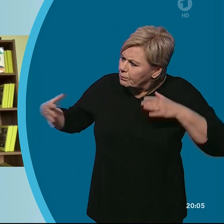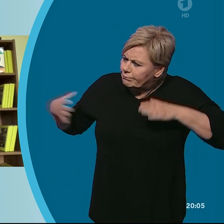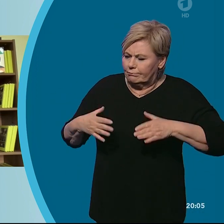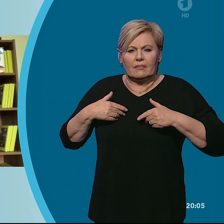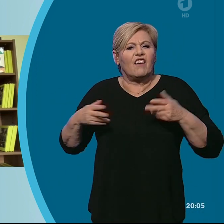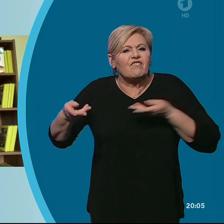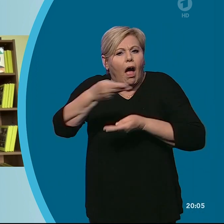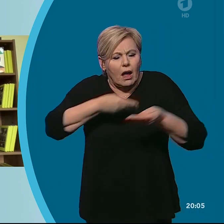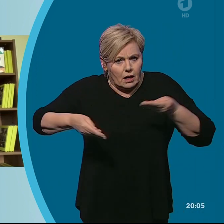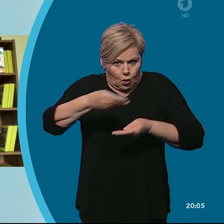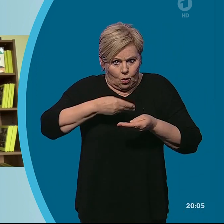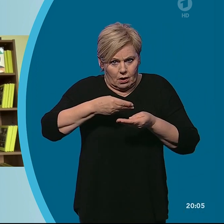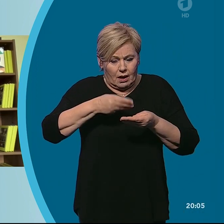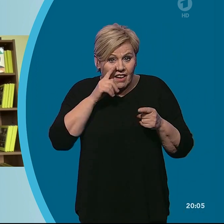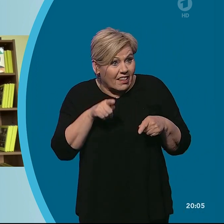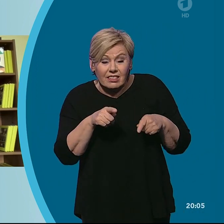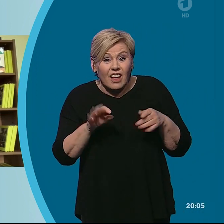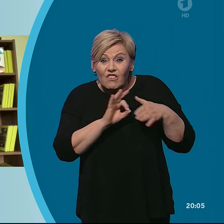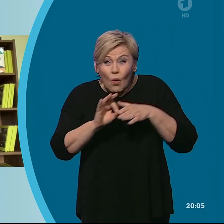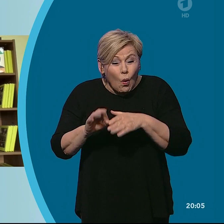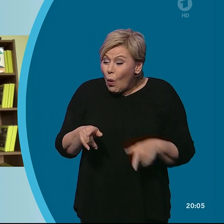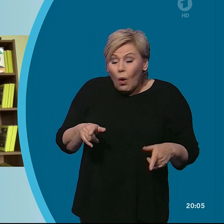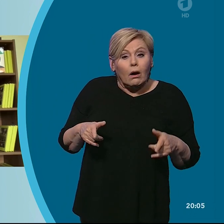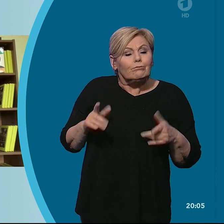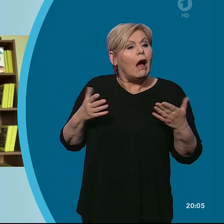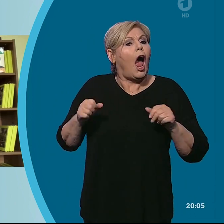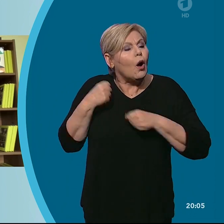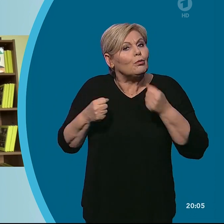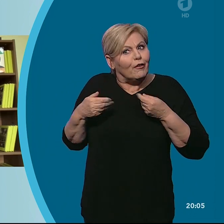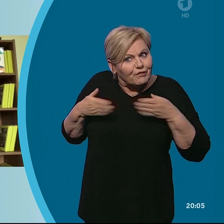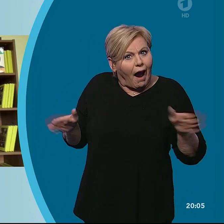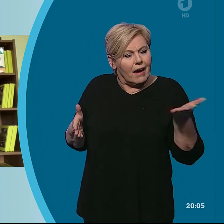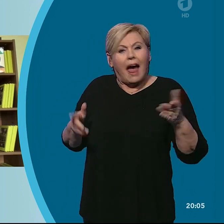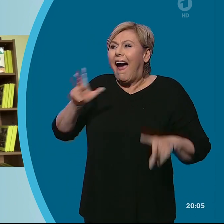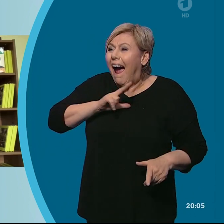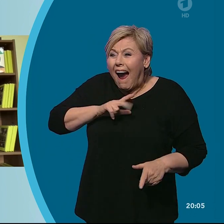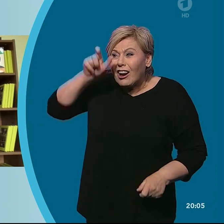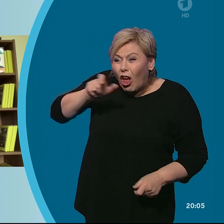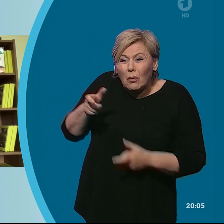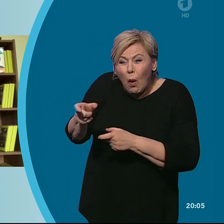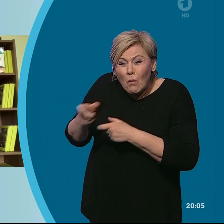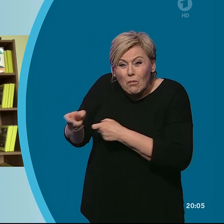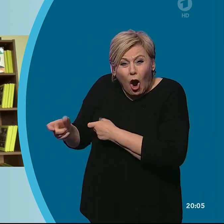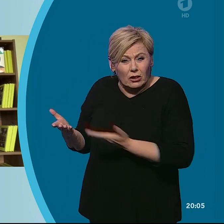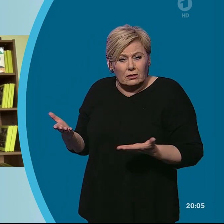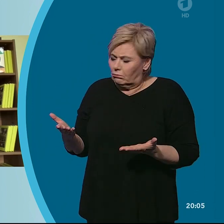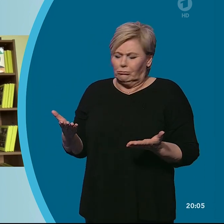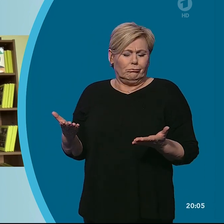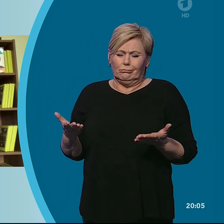zu kommen. Wenn sie unsere Führung nicht freigeben, wenn sie nicht aufhören, unsere eigenen Leute umzubringen, dann gibt es keine Möglichkeit, das irgendwie zu